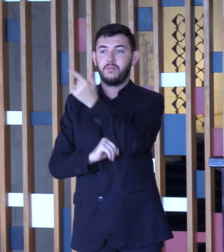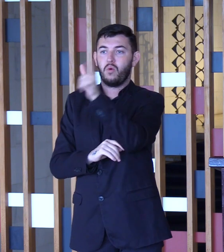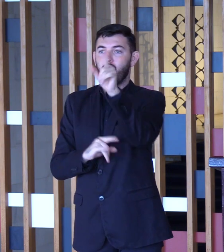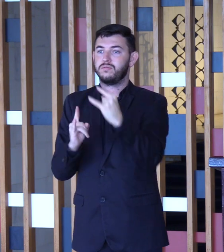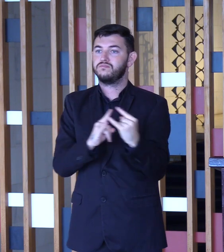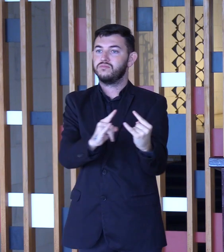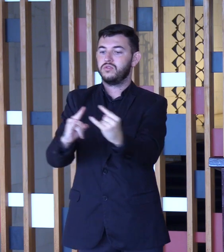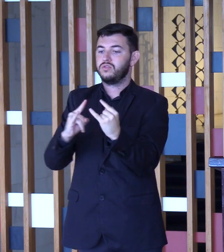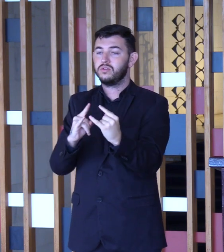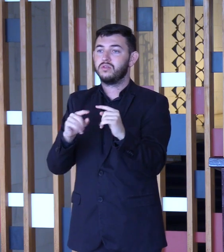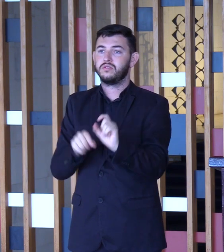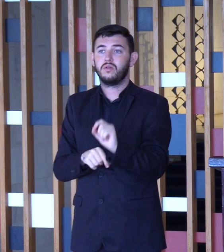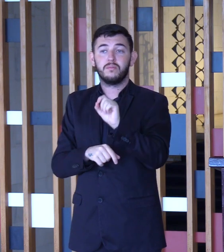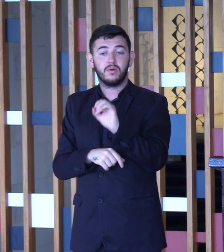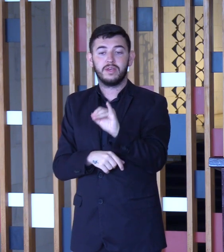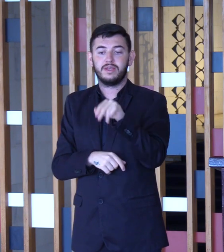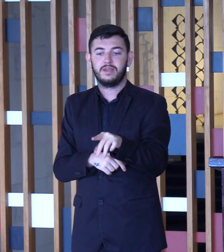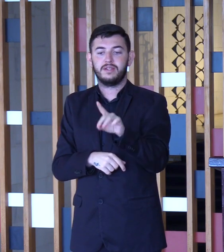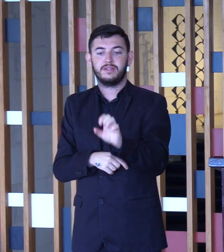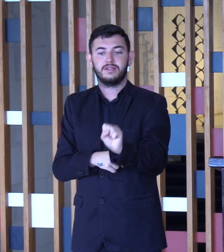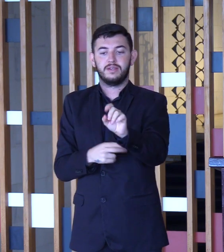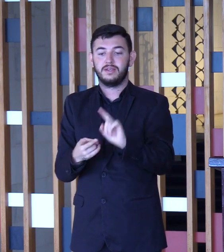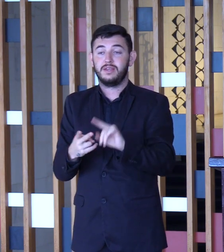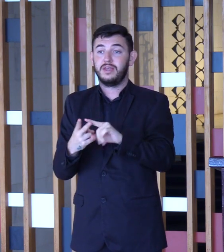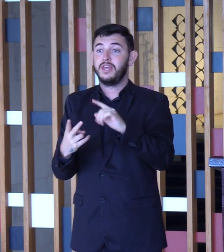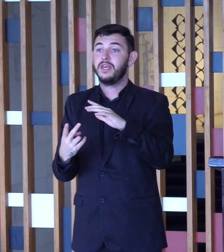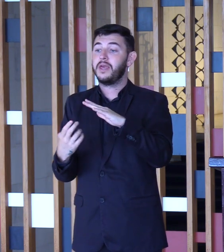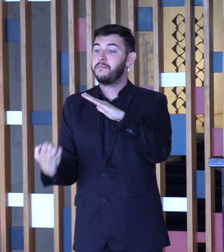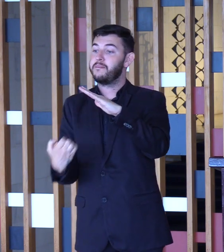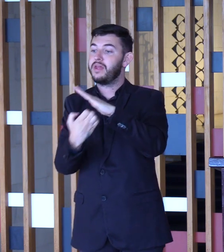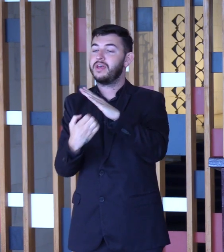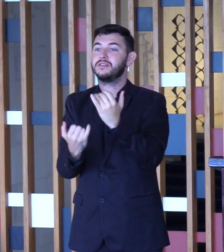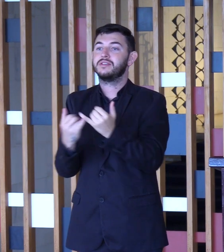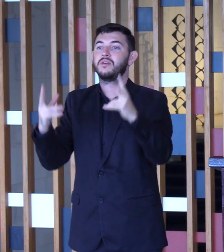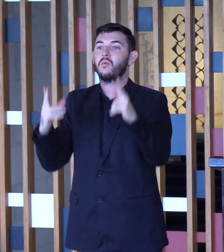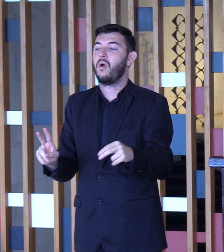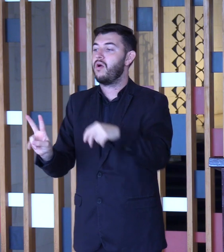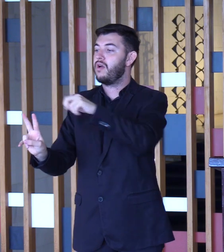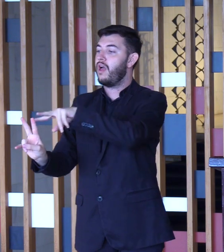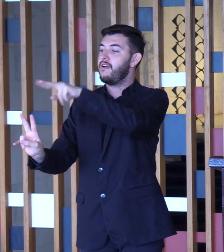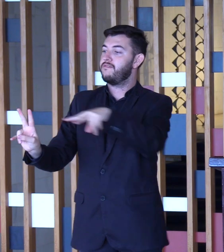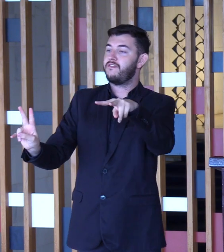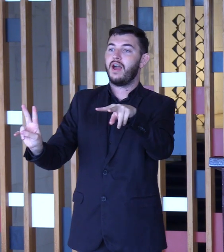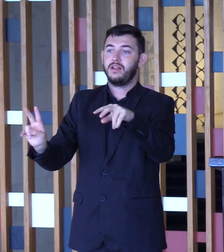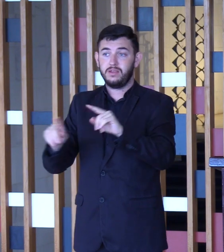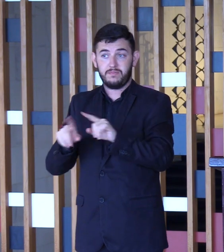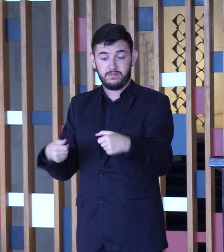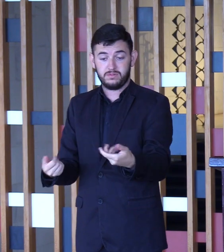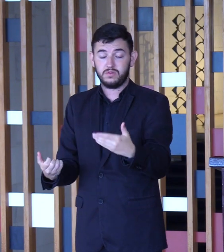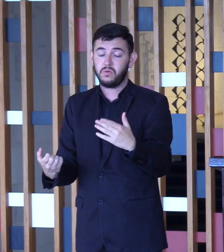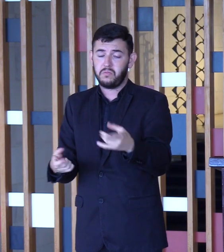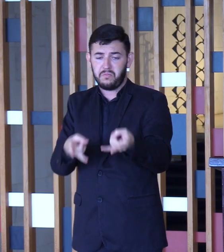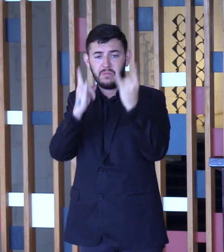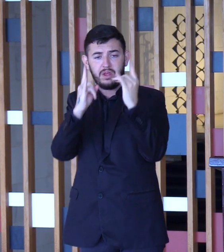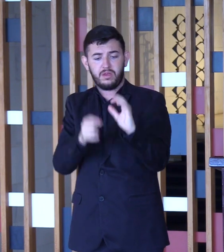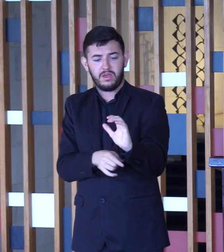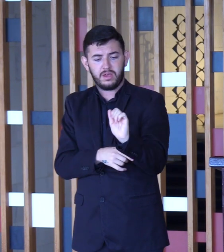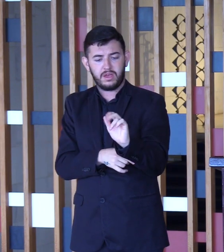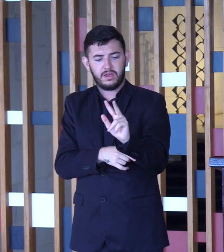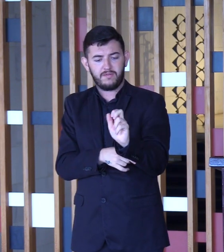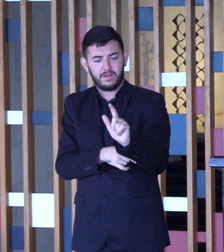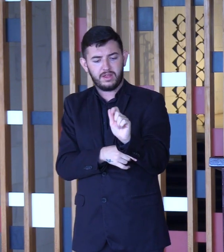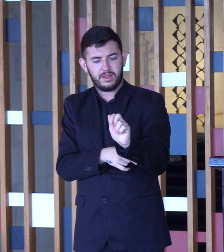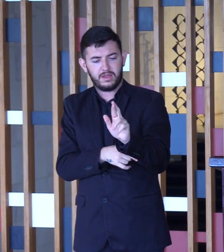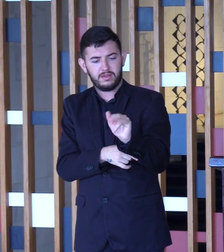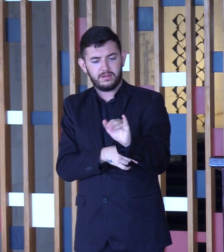instituições como o VNDES e outras empresas como a Vale. O edifício das Cavalarissas, originalmente destinado a cocheiras,